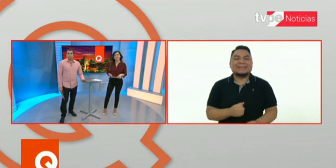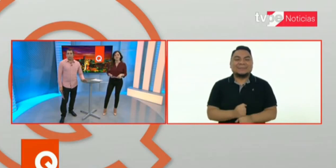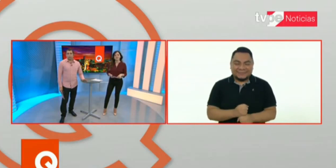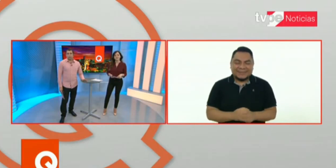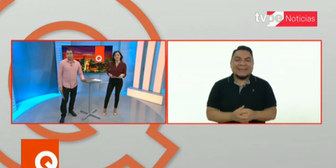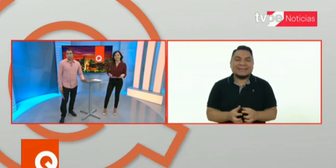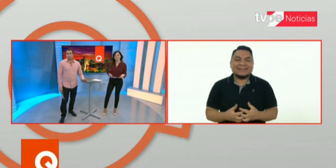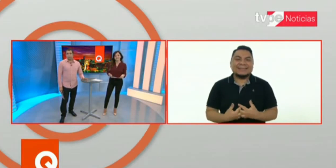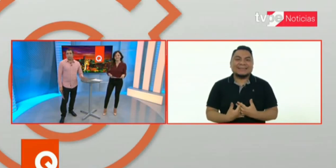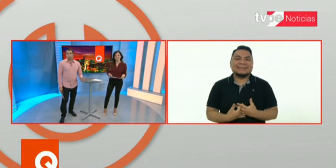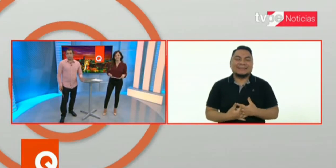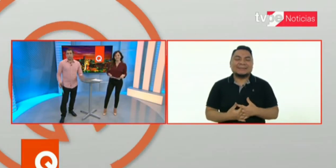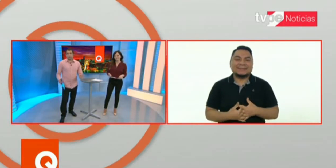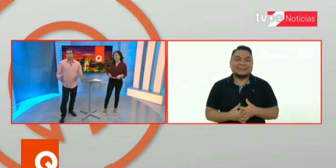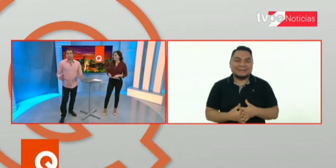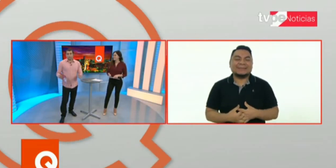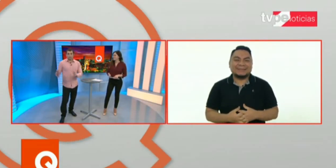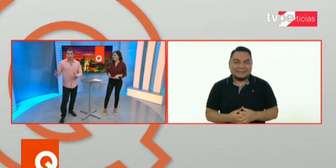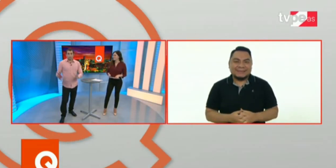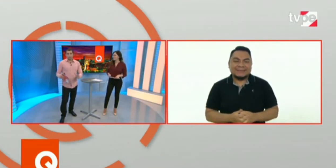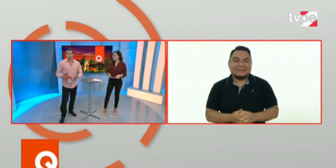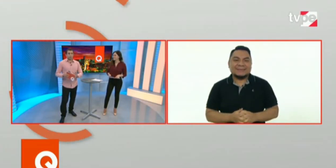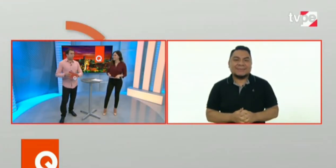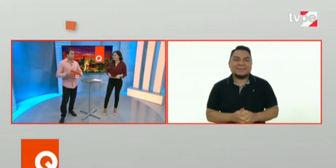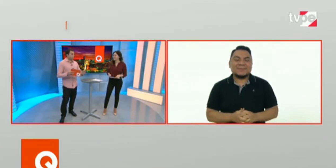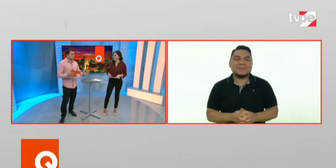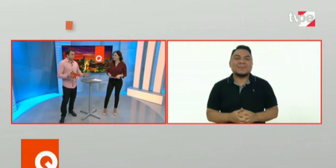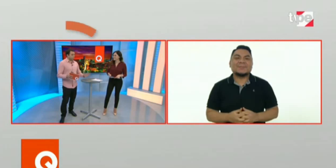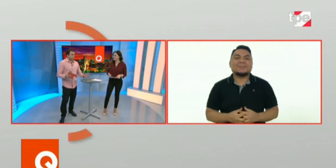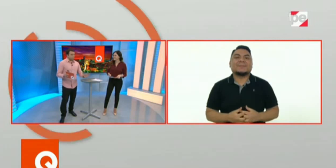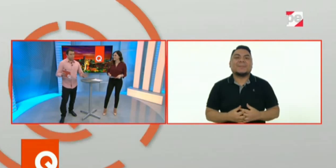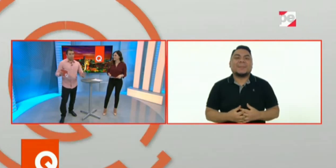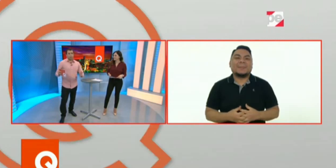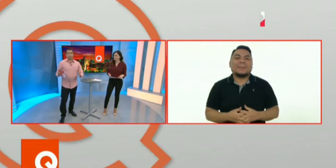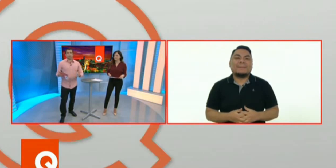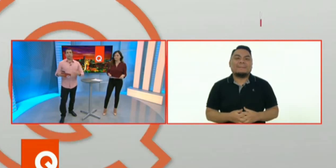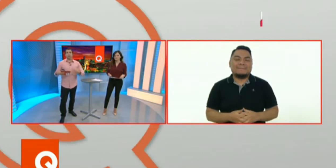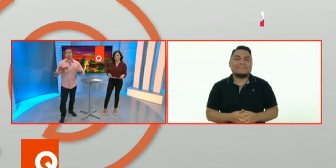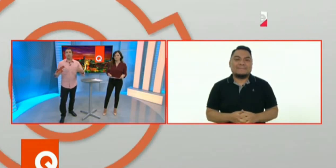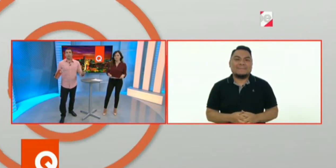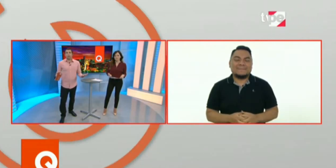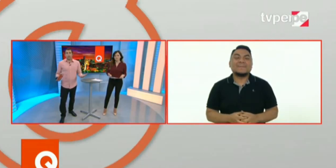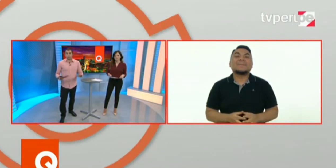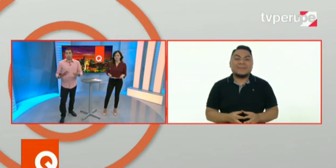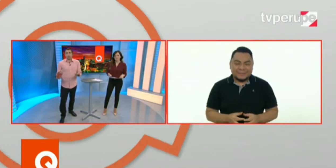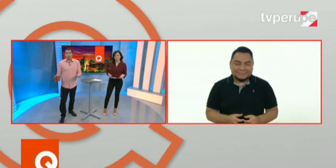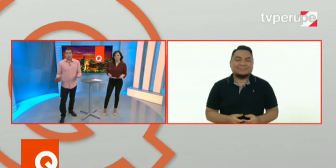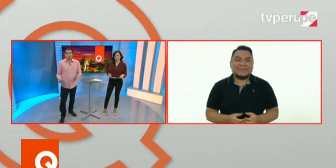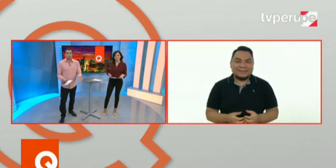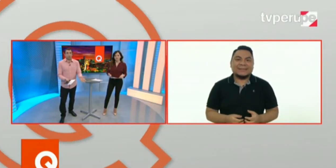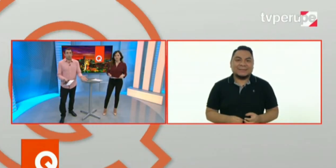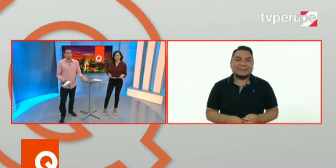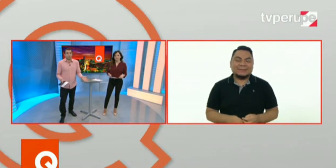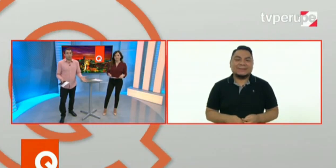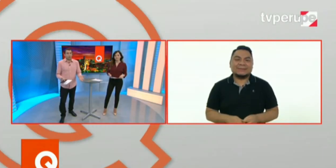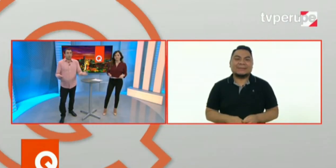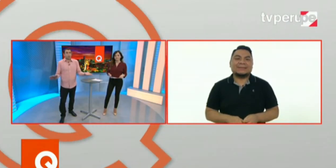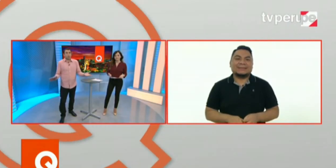Moisés. es, Moisés. Es importante que llegue al Estado en el sentido de las autoridades, pero ya a la ciudadanía, a la sociedad, porque como dice, lo vemos ahora, está famoso,